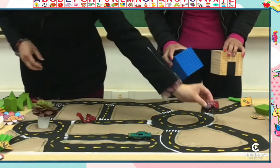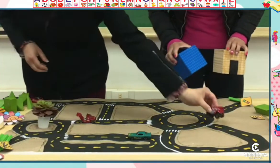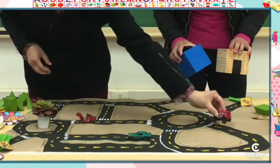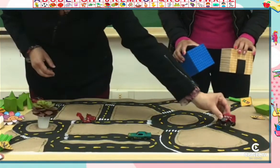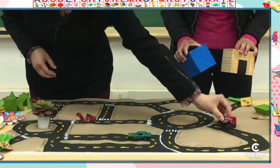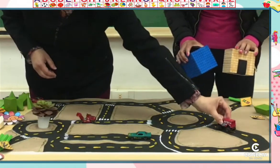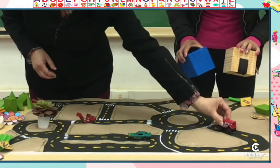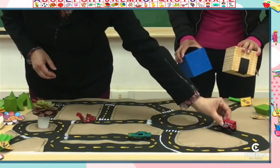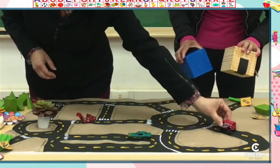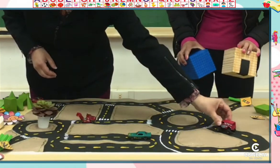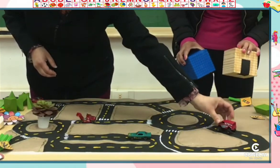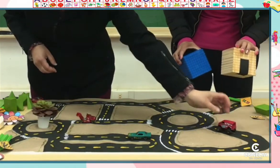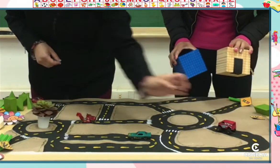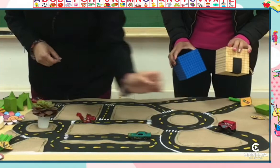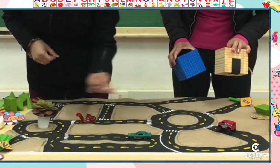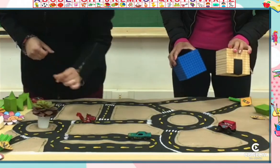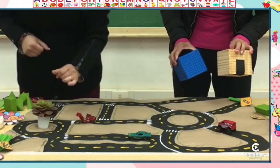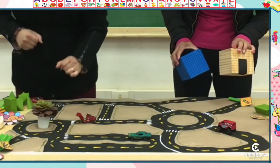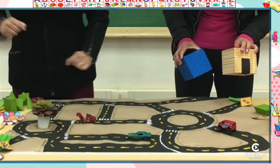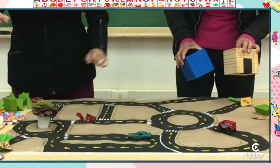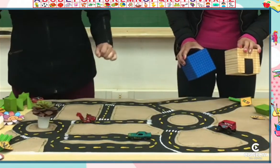vamos ver. Esse está vindo de lá.